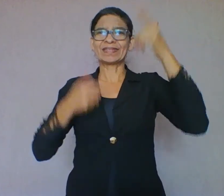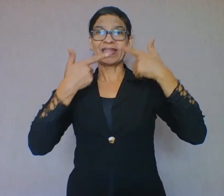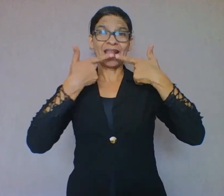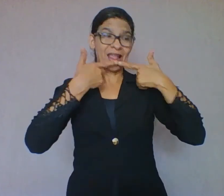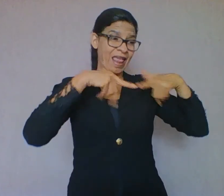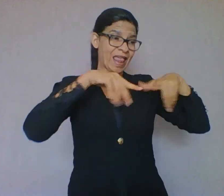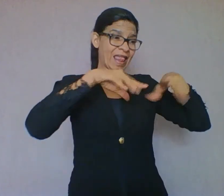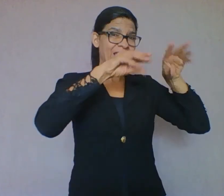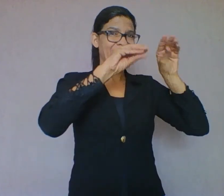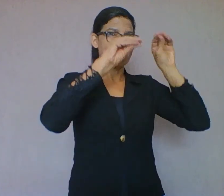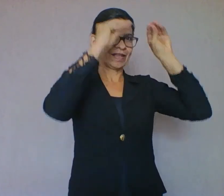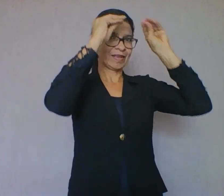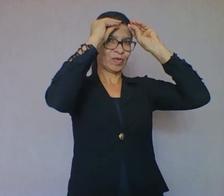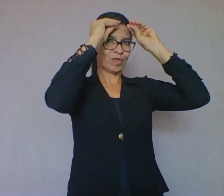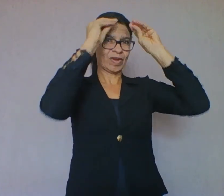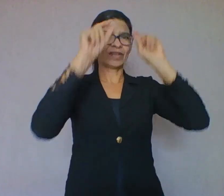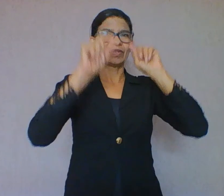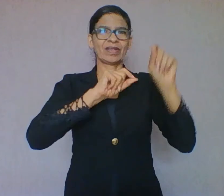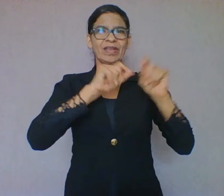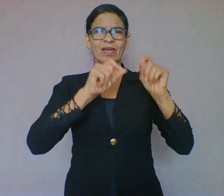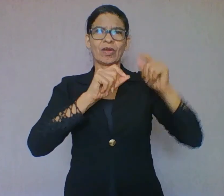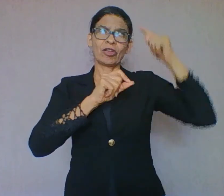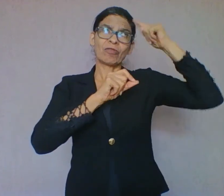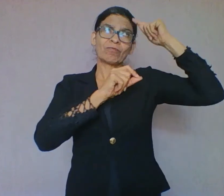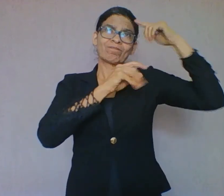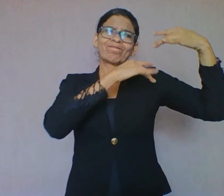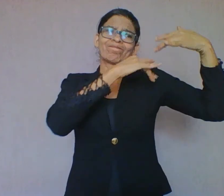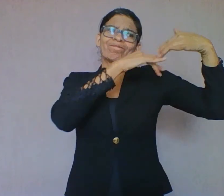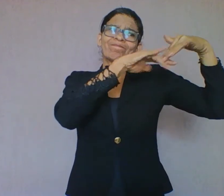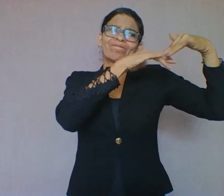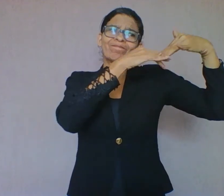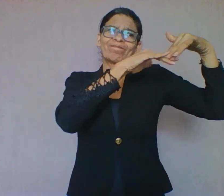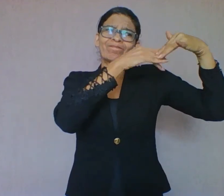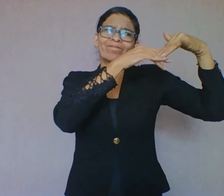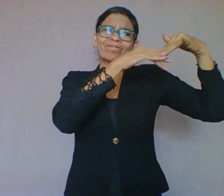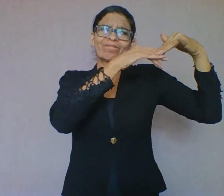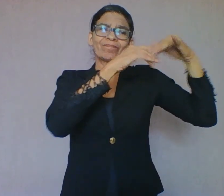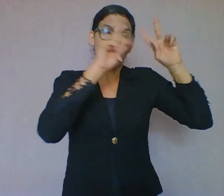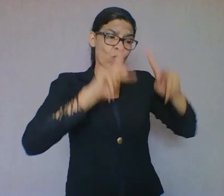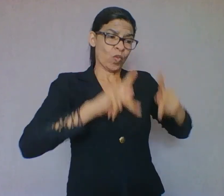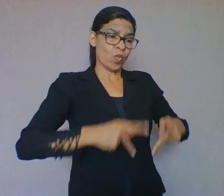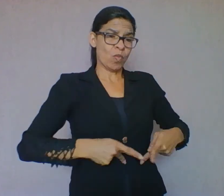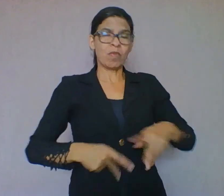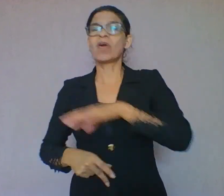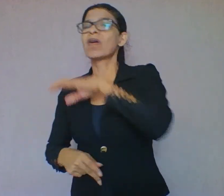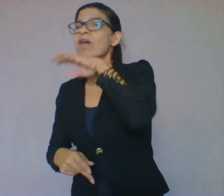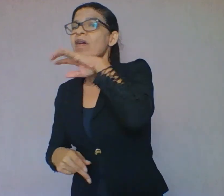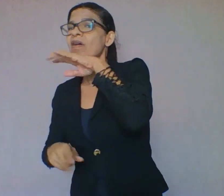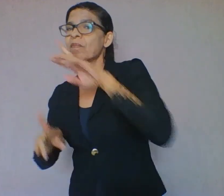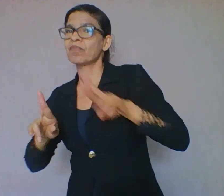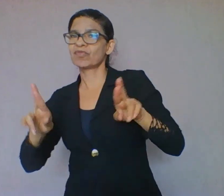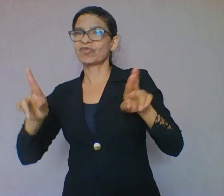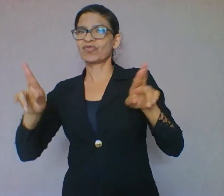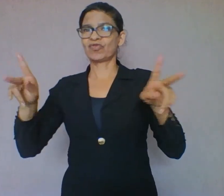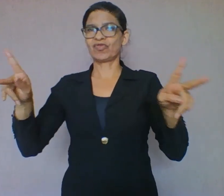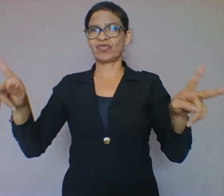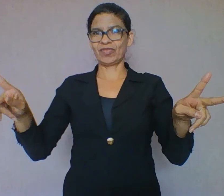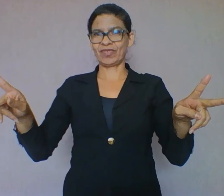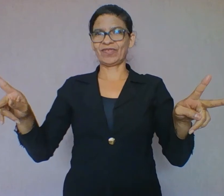entendido como a faculdade mental que distingue os humanos de outras espécies animais e possibilita os